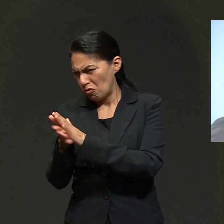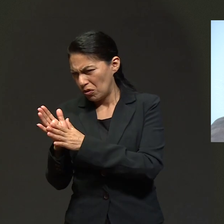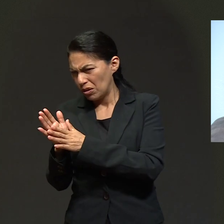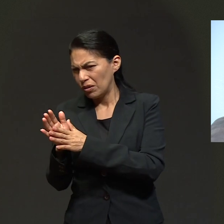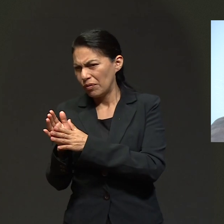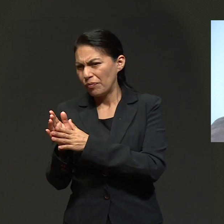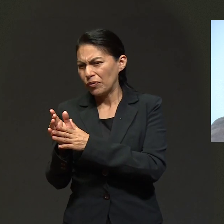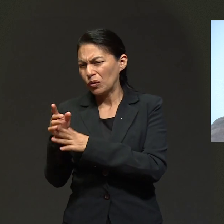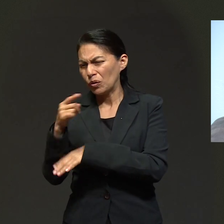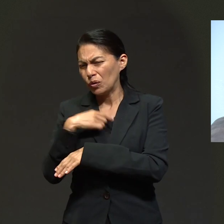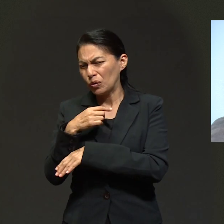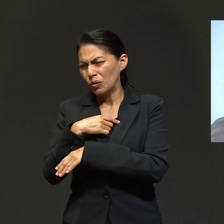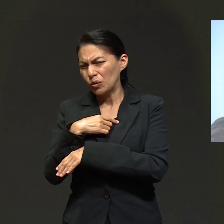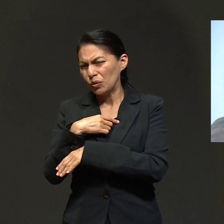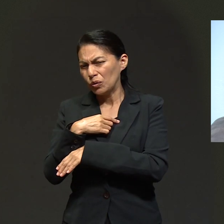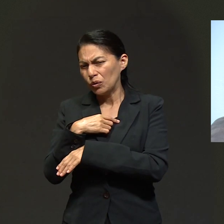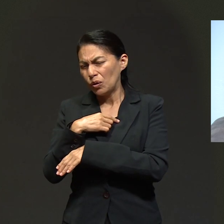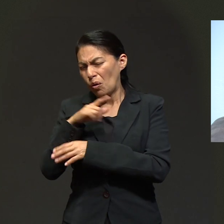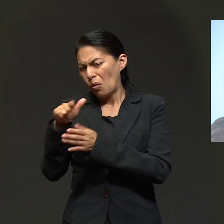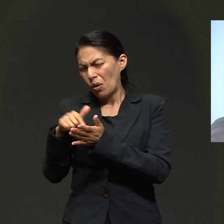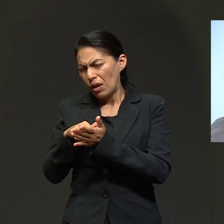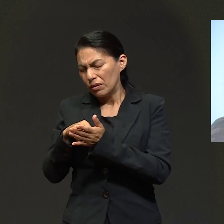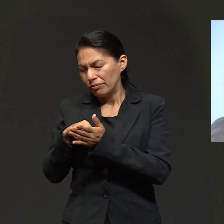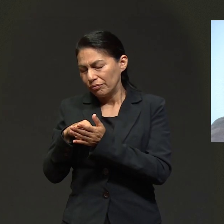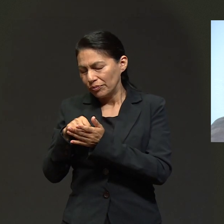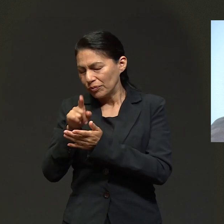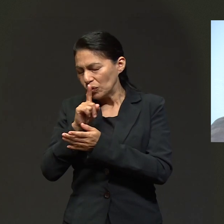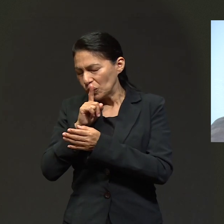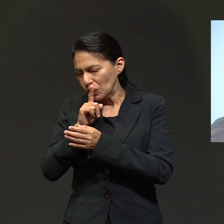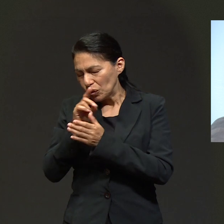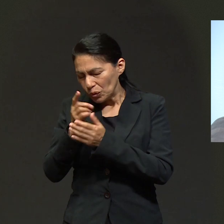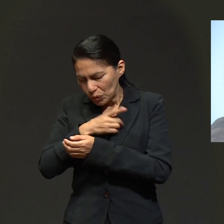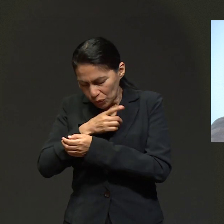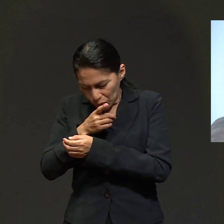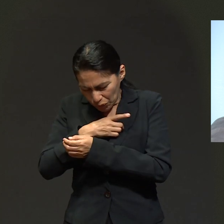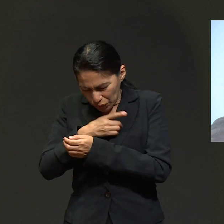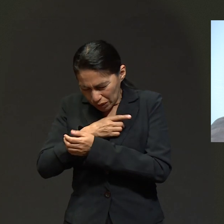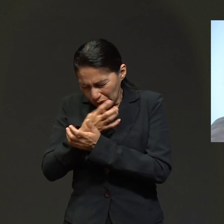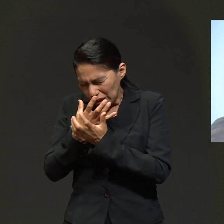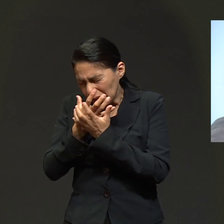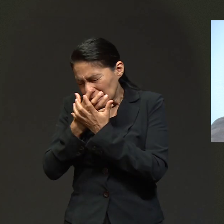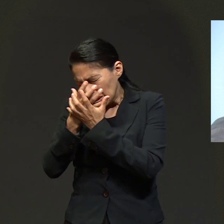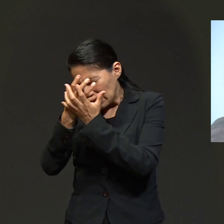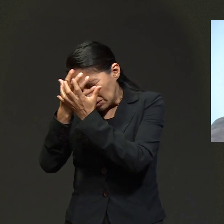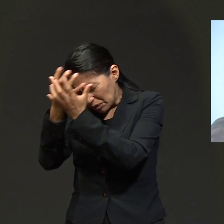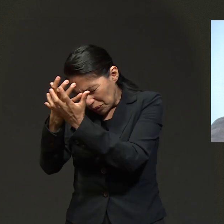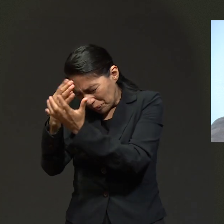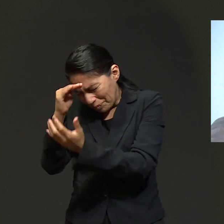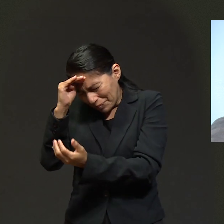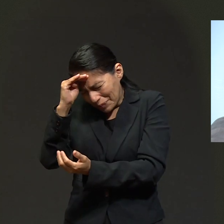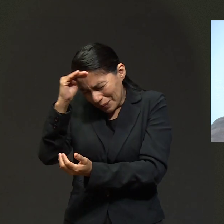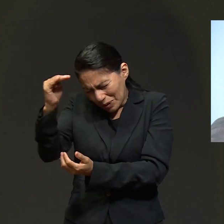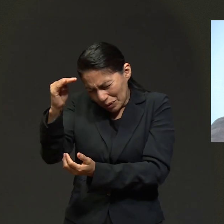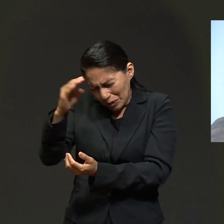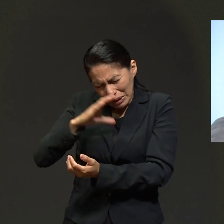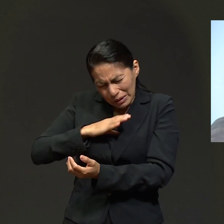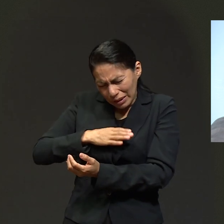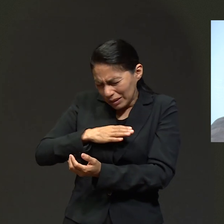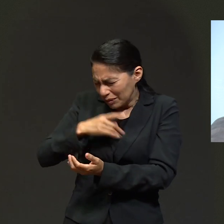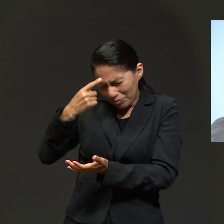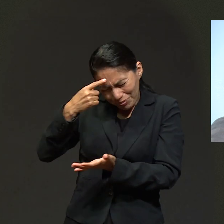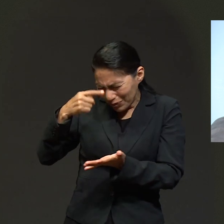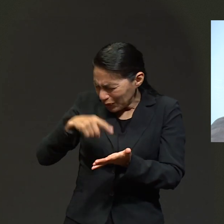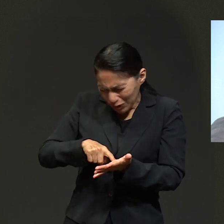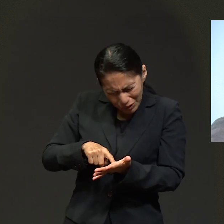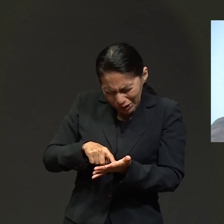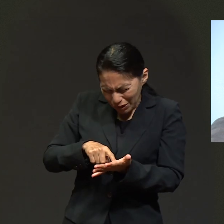me encerré en un lugar solitario, ¿verdad? Yo ahí saliendo de la clínica y clamé a Dios y